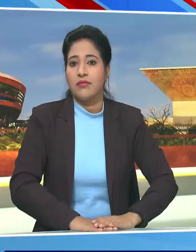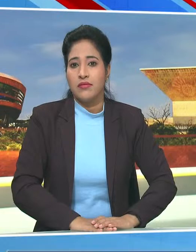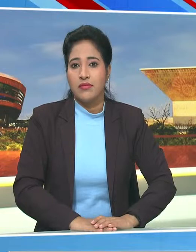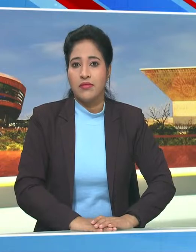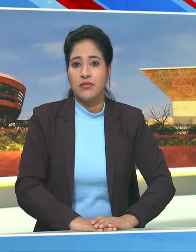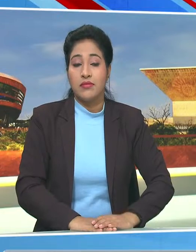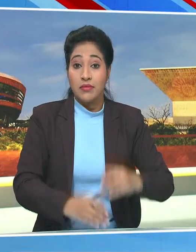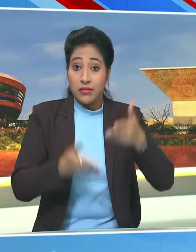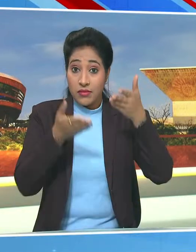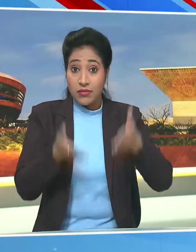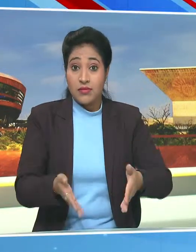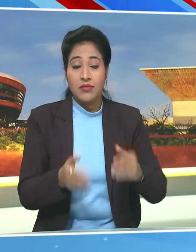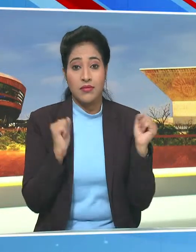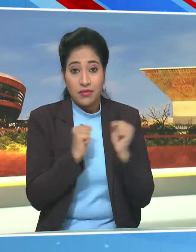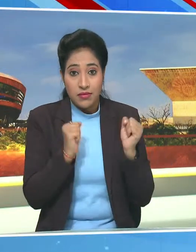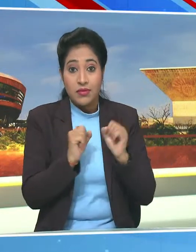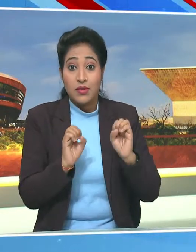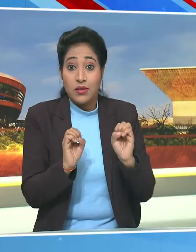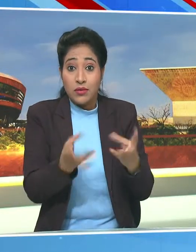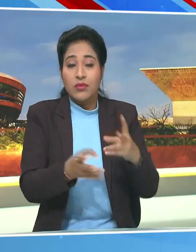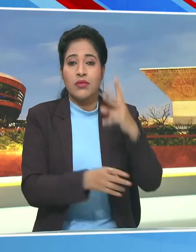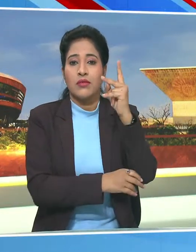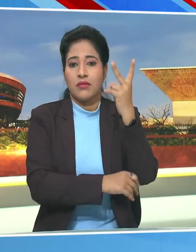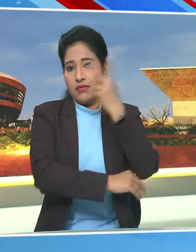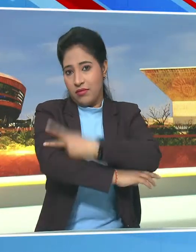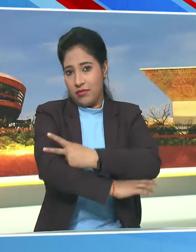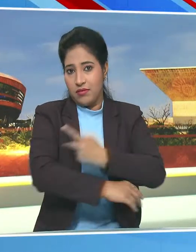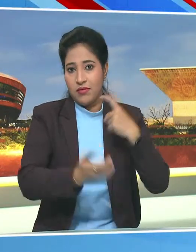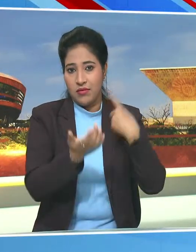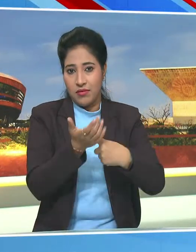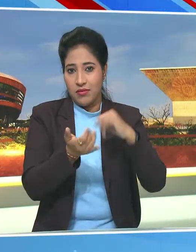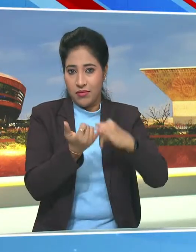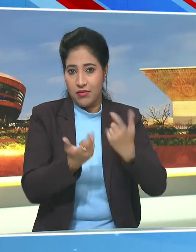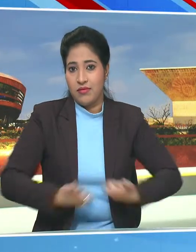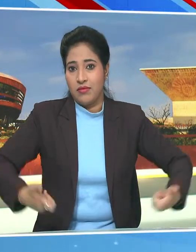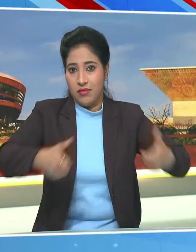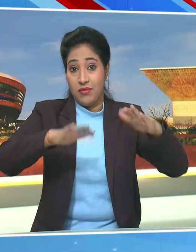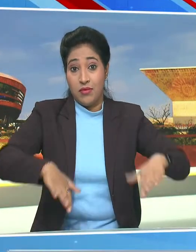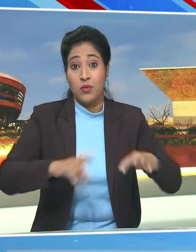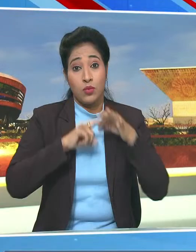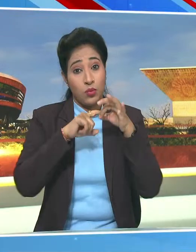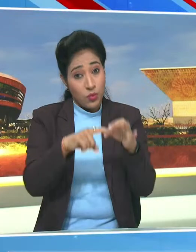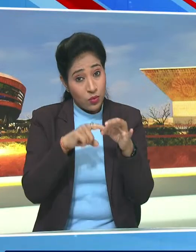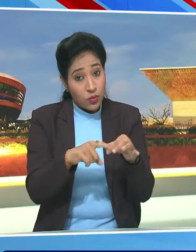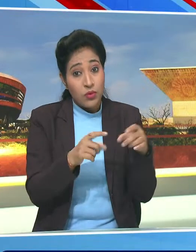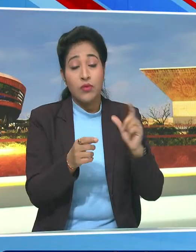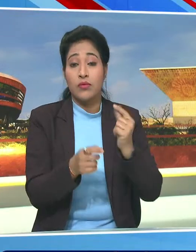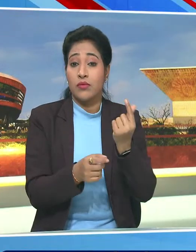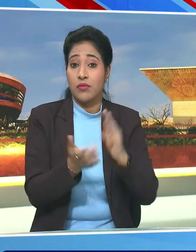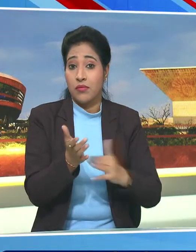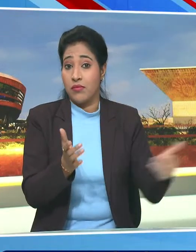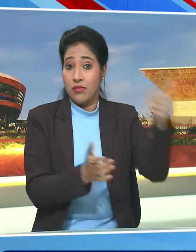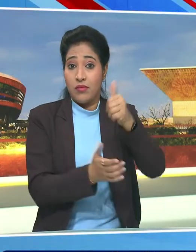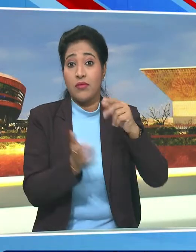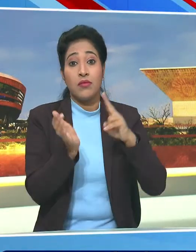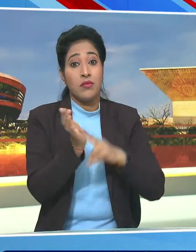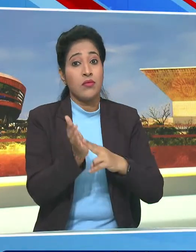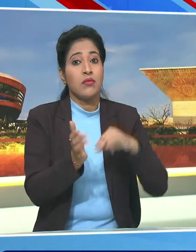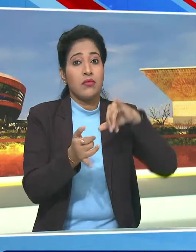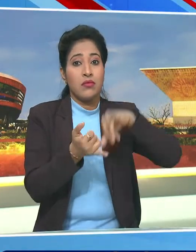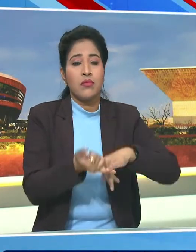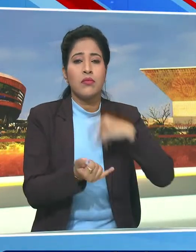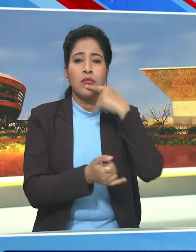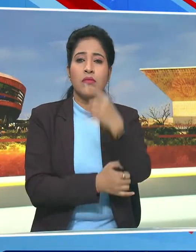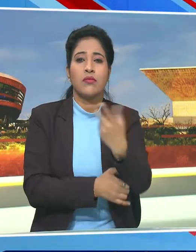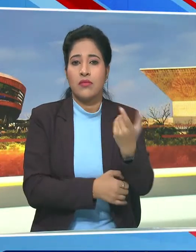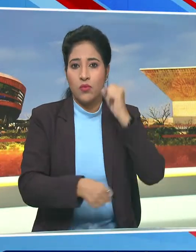वहीं आज शीतकालीन सत्र के दूसरे दिन राजसभा में प्रशनकाल के दौरान वितमंत्री निर्मला सितारमण ने